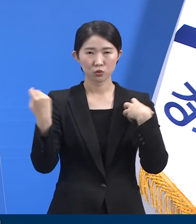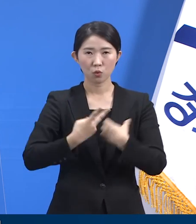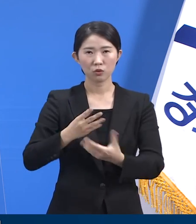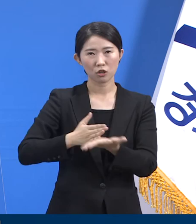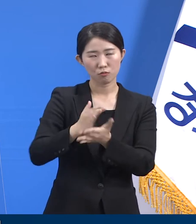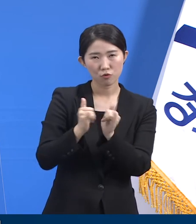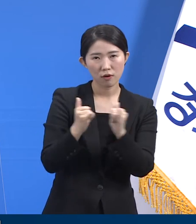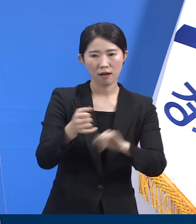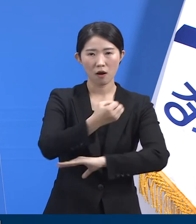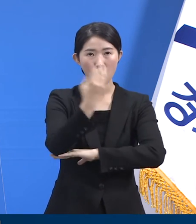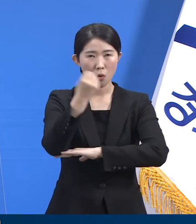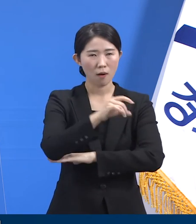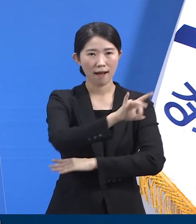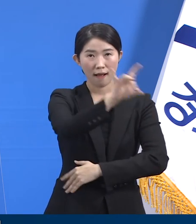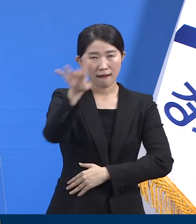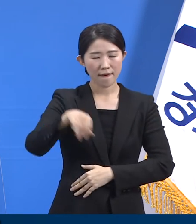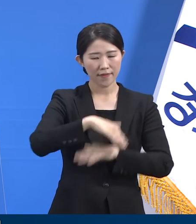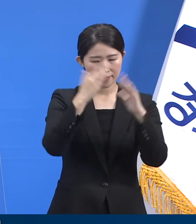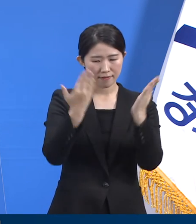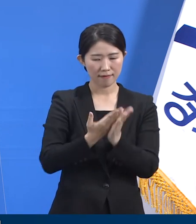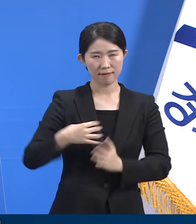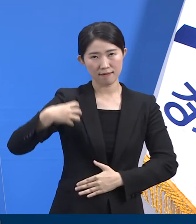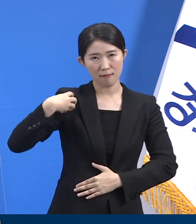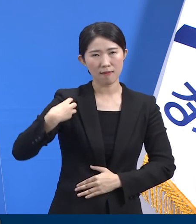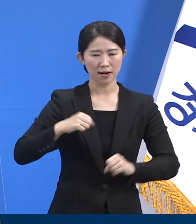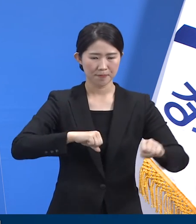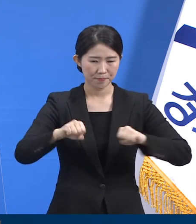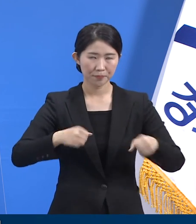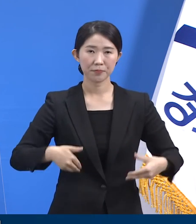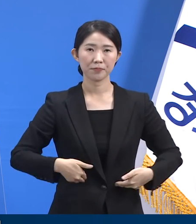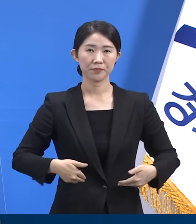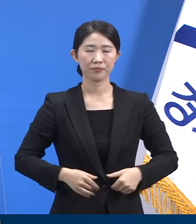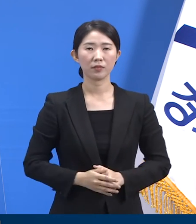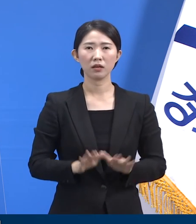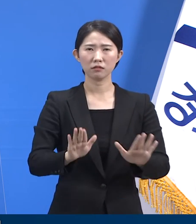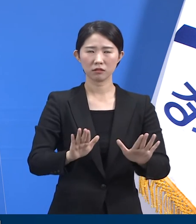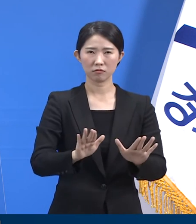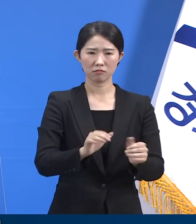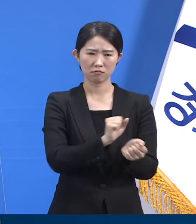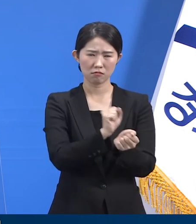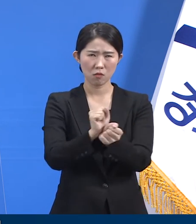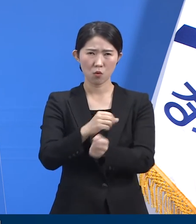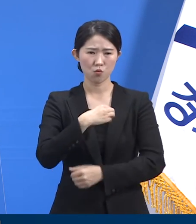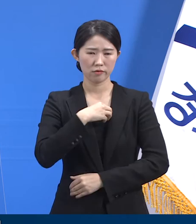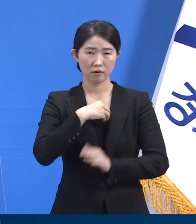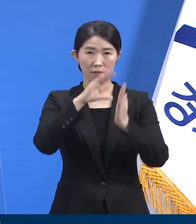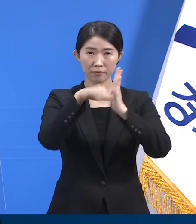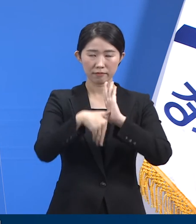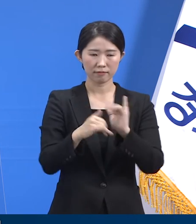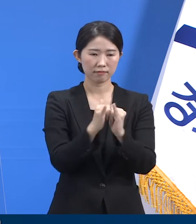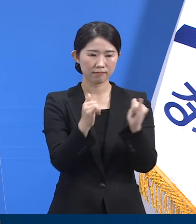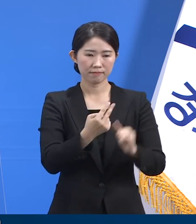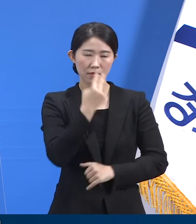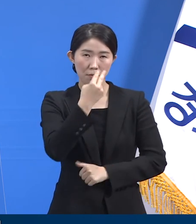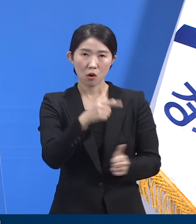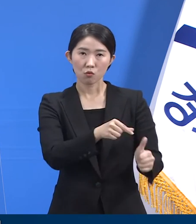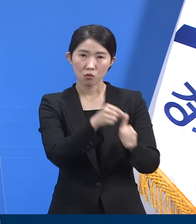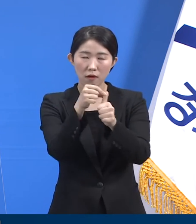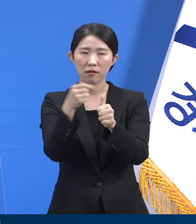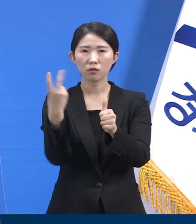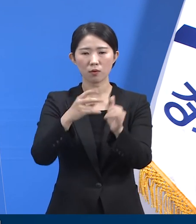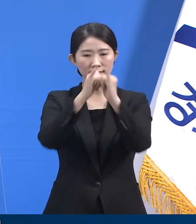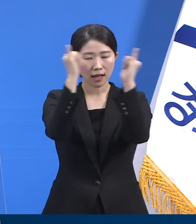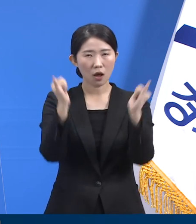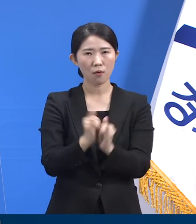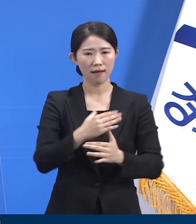자기 역할을 다해야 합니다. 감염병 재난 상황에서 사람의 생명을 구하고 사회의 안전을